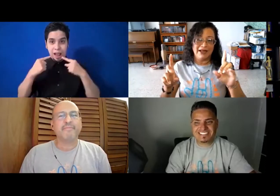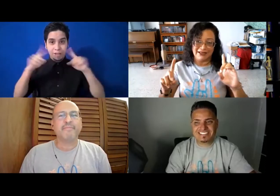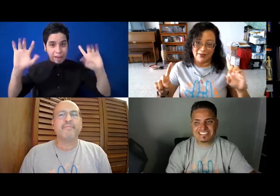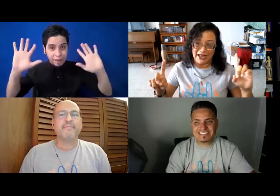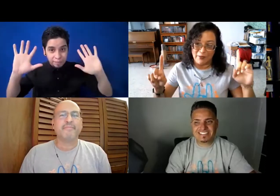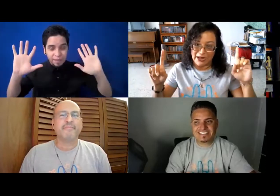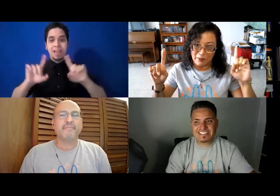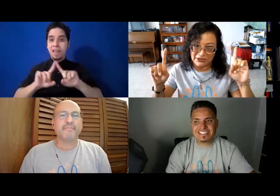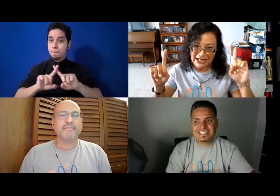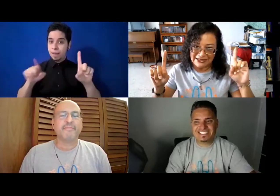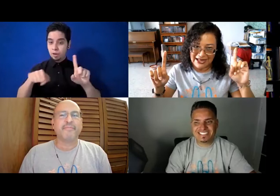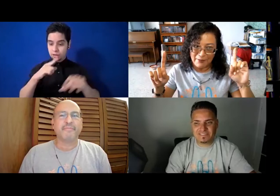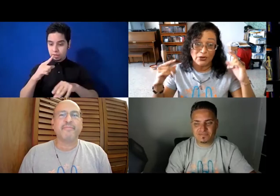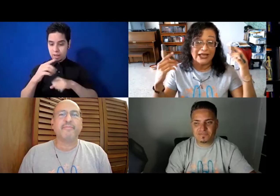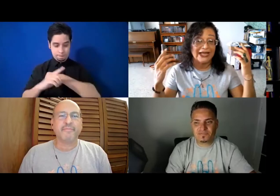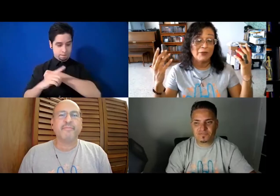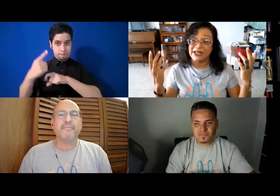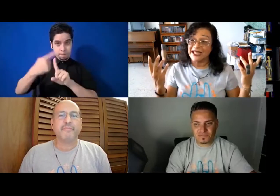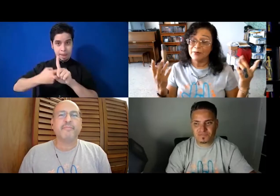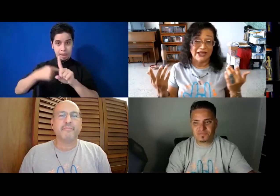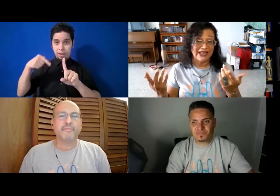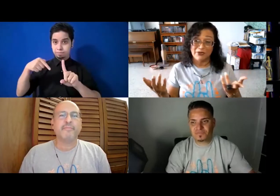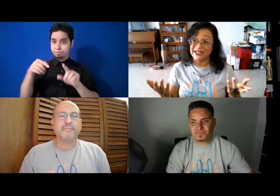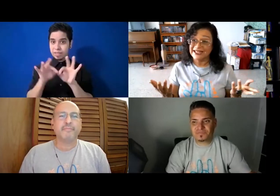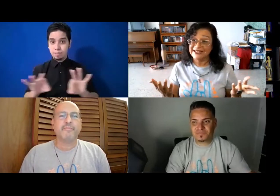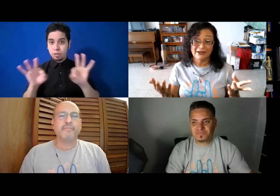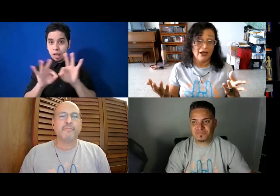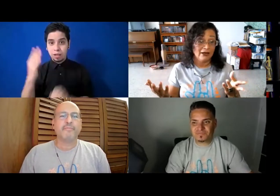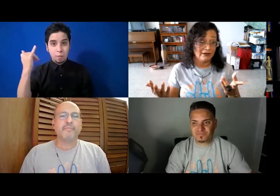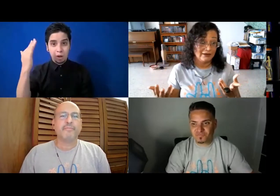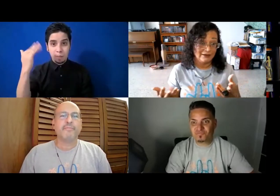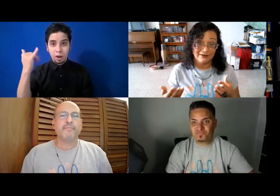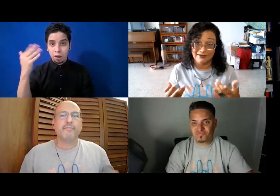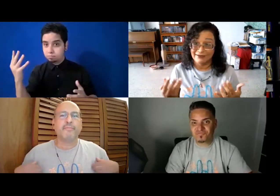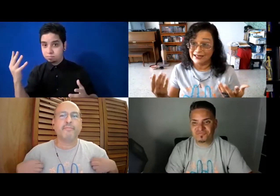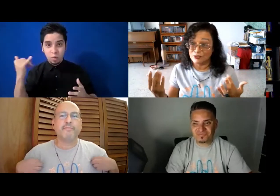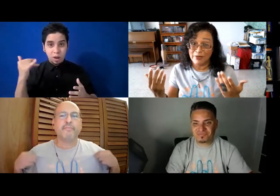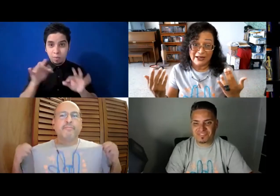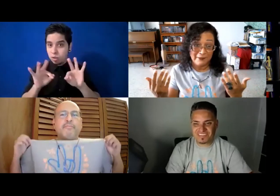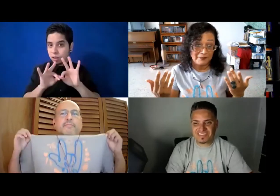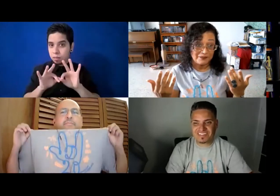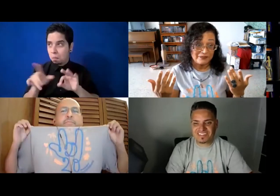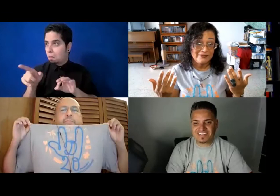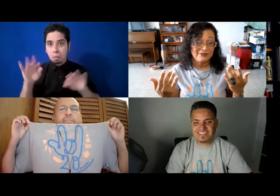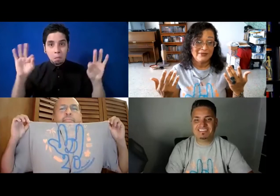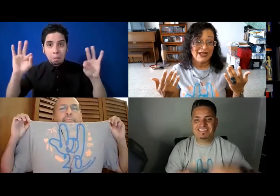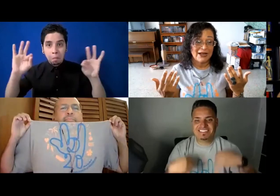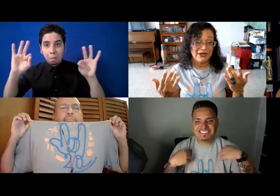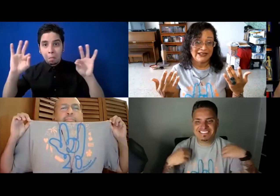este mes es bien importante, ¿eh? ¿Por qué? ¿Por qué? ¿Por qué? ¿No? ¿Nadie supa? Mira qué bonita.